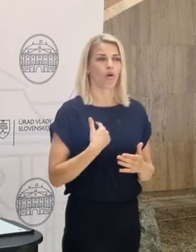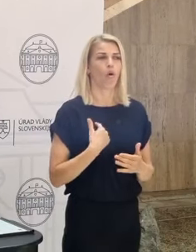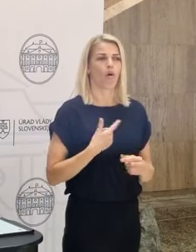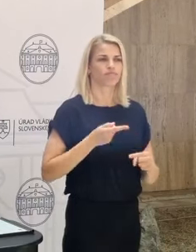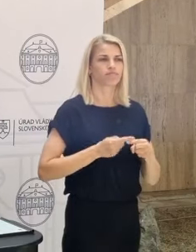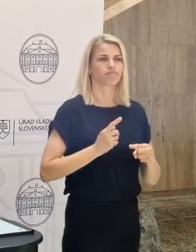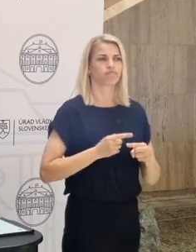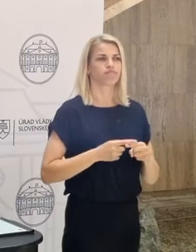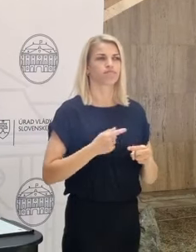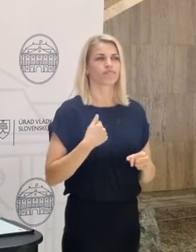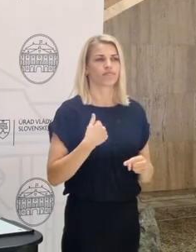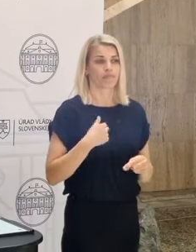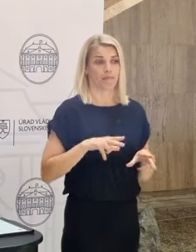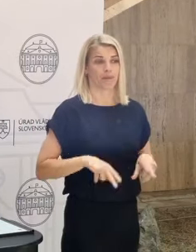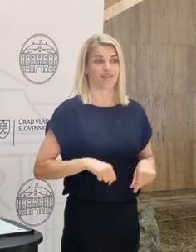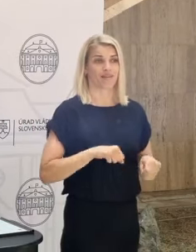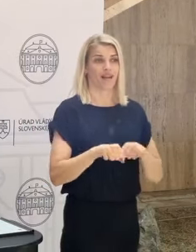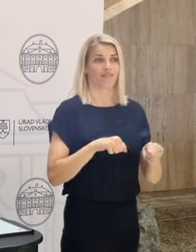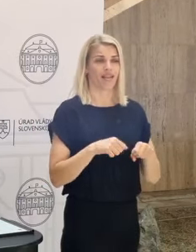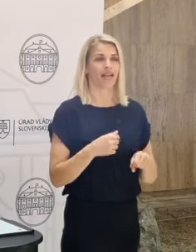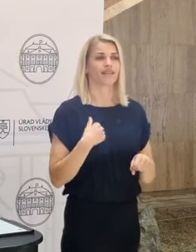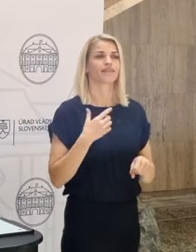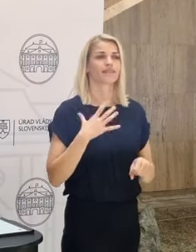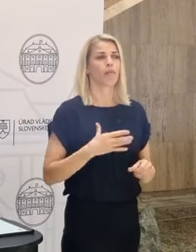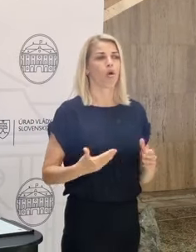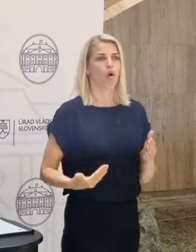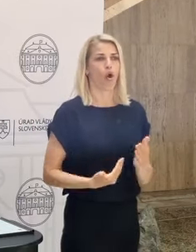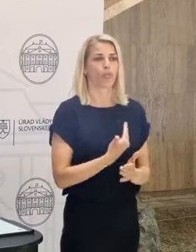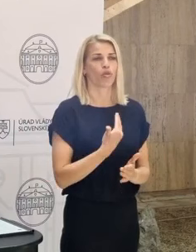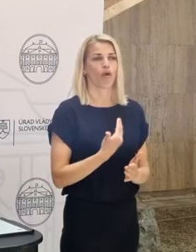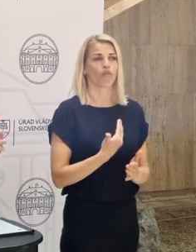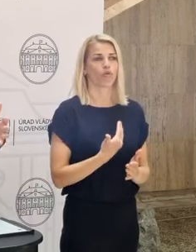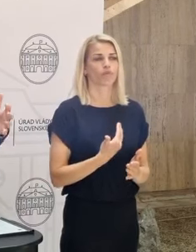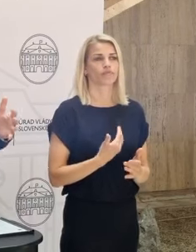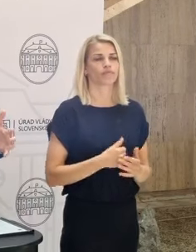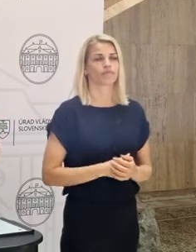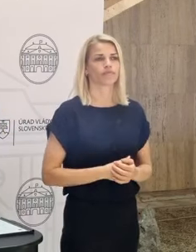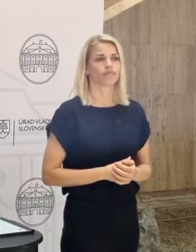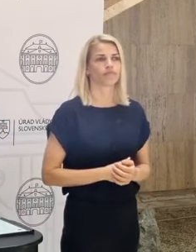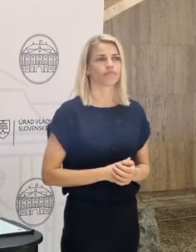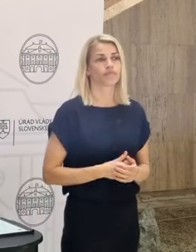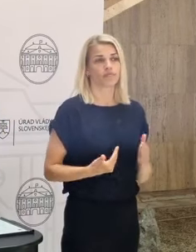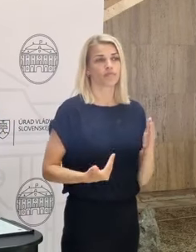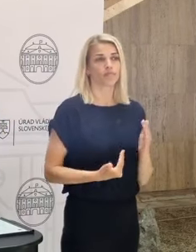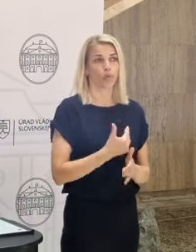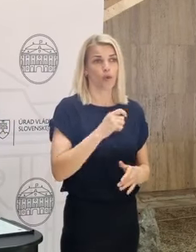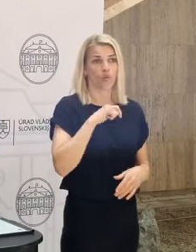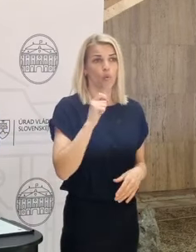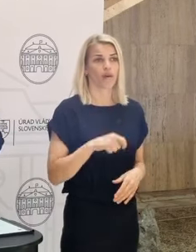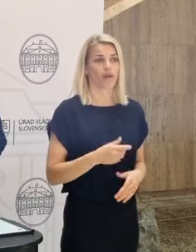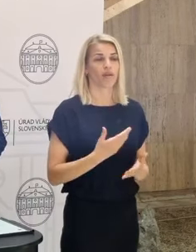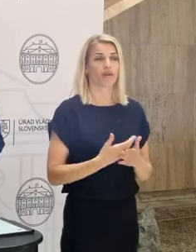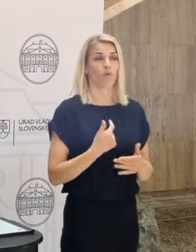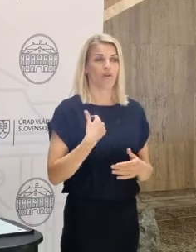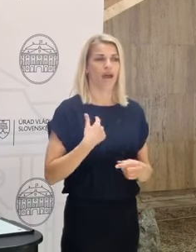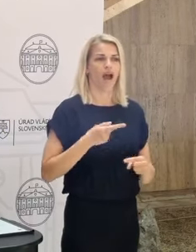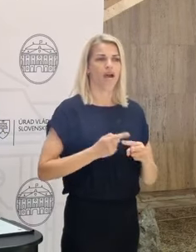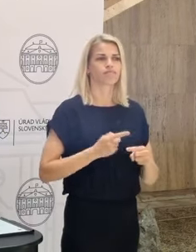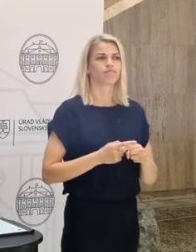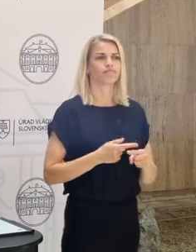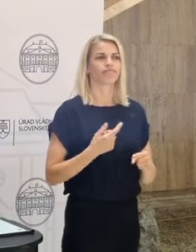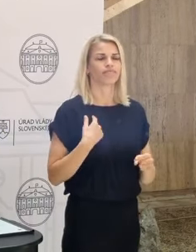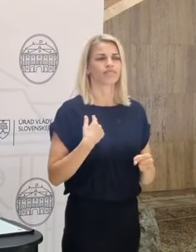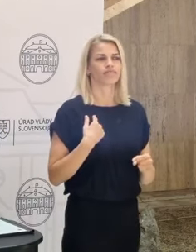vkladám aj ja ako predseda vlády do obnovy Ukrajiny. Preto sa tak veľmi vkladám do toho,